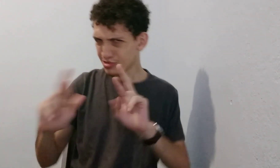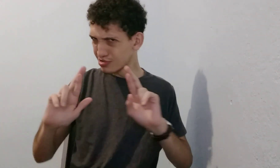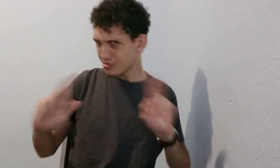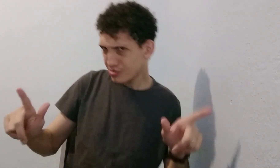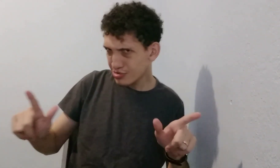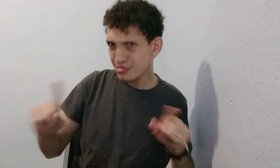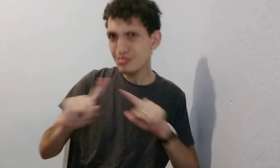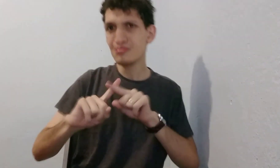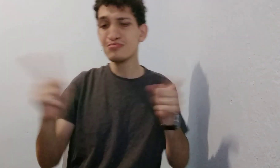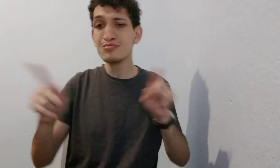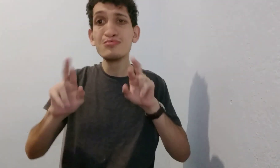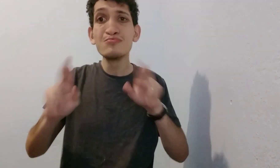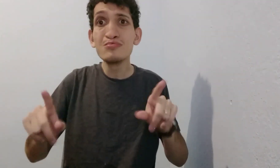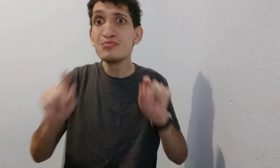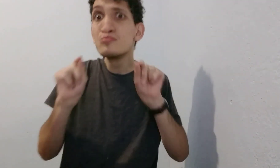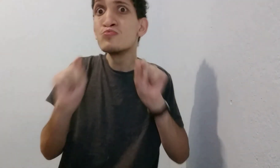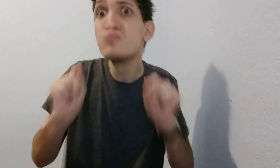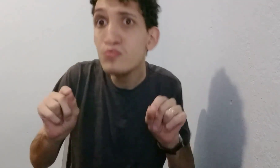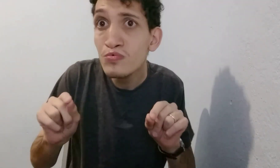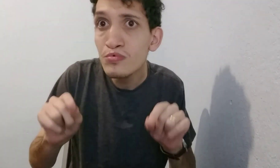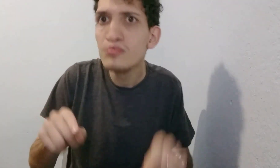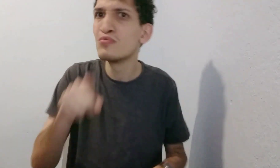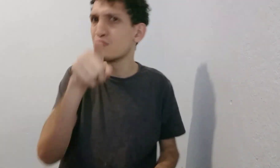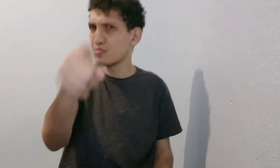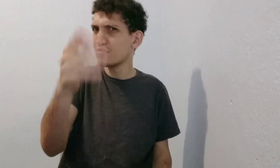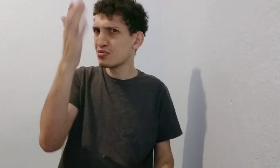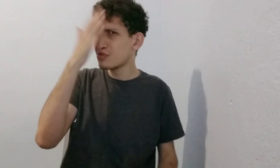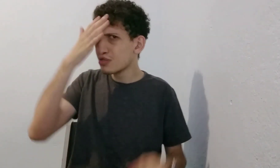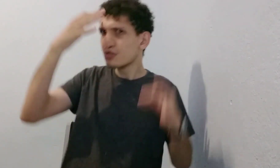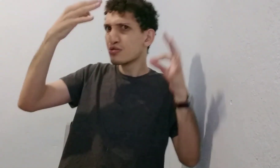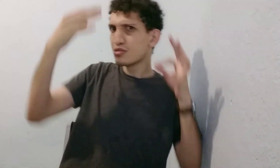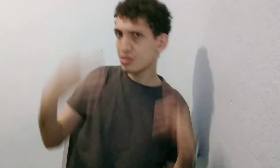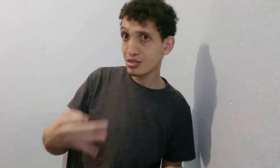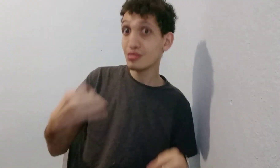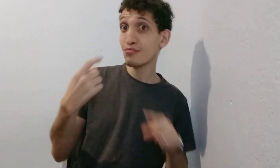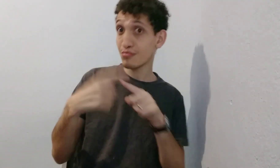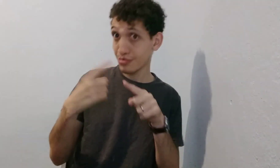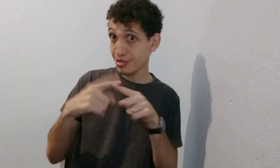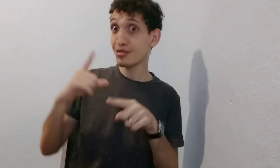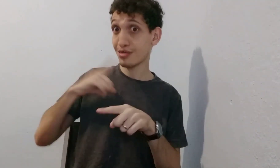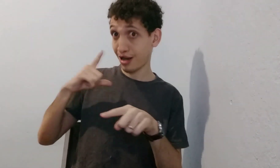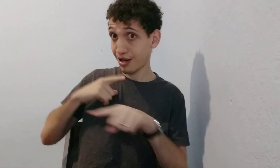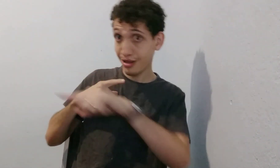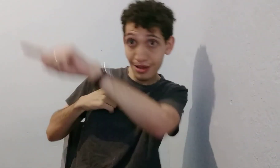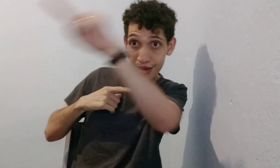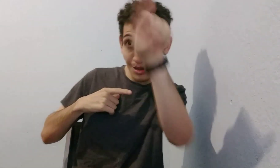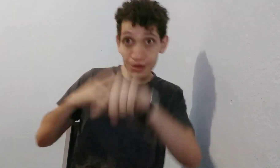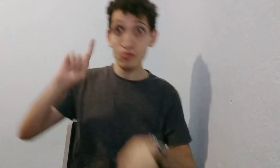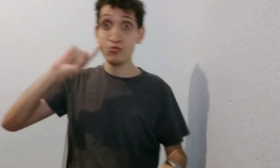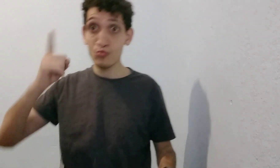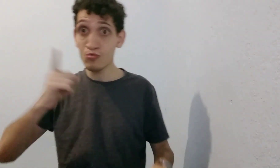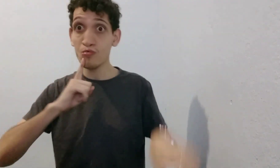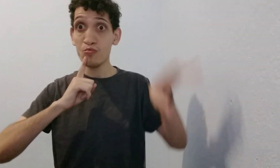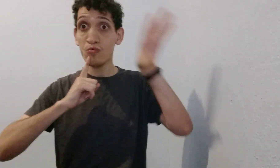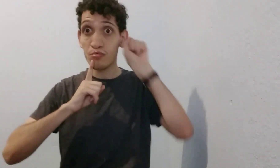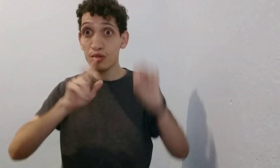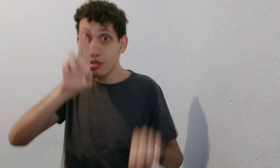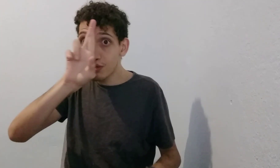têm o mesmo aceitado. É diferente. Mas qual a diferença opinião? Você sabe, de fato. POR QUE TEM POR aíVARIS